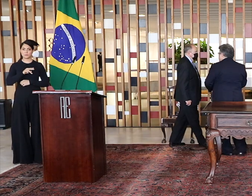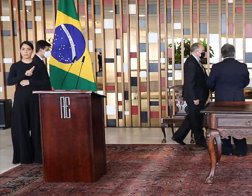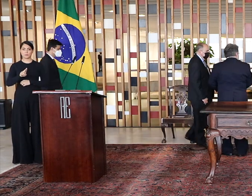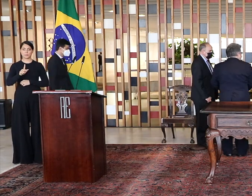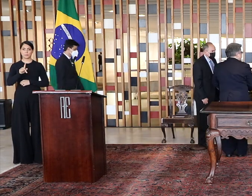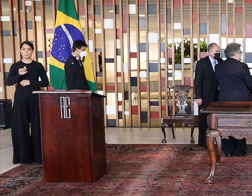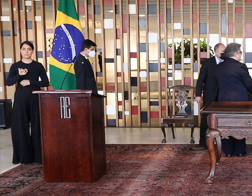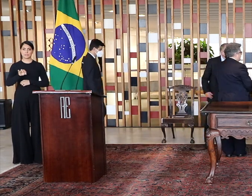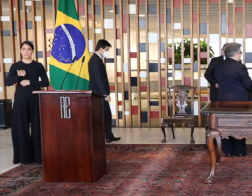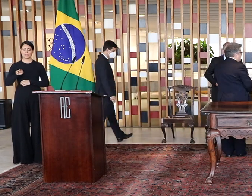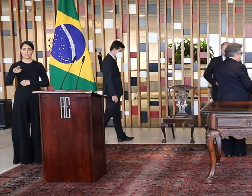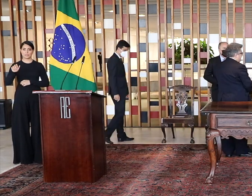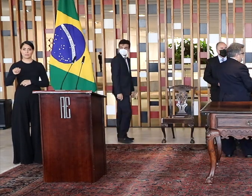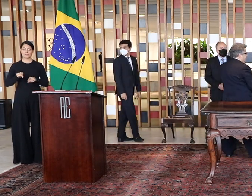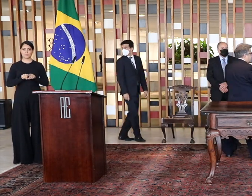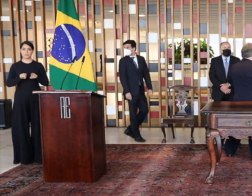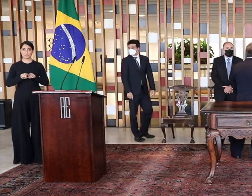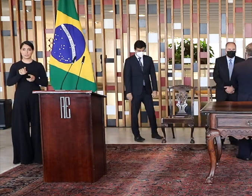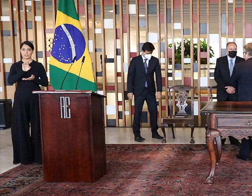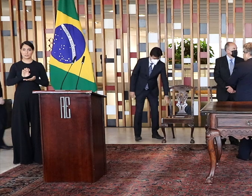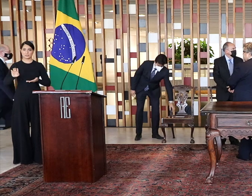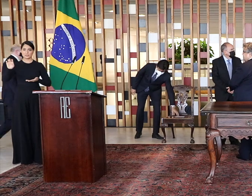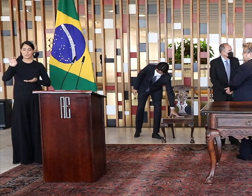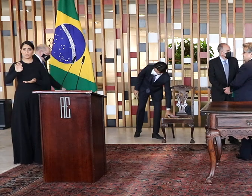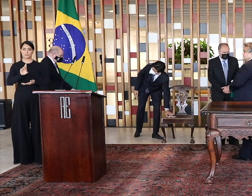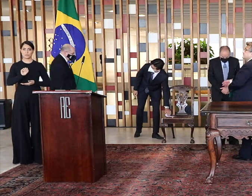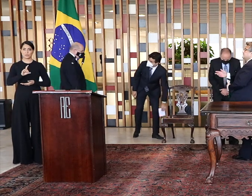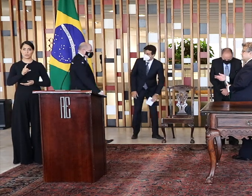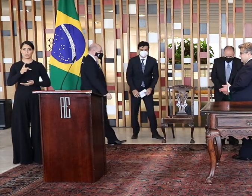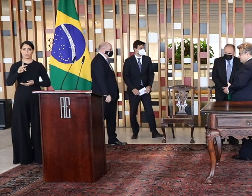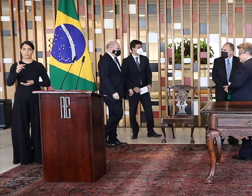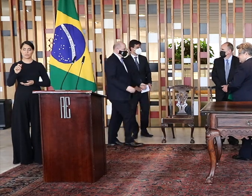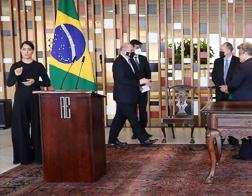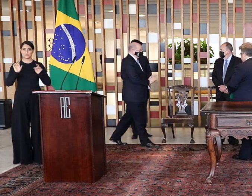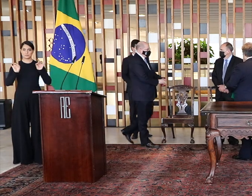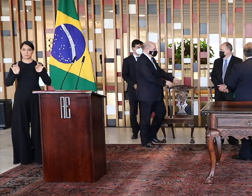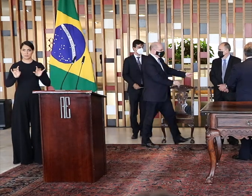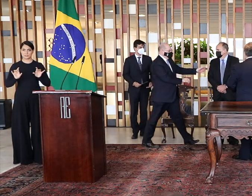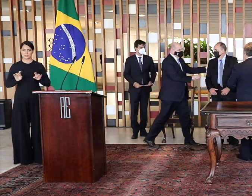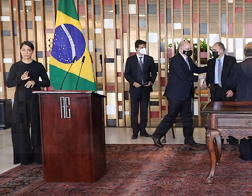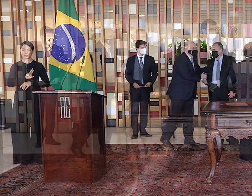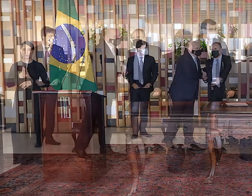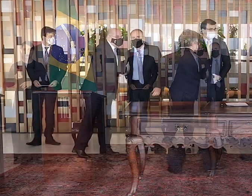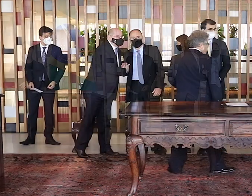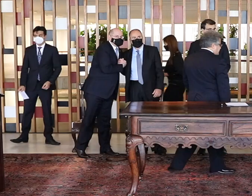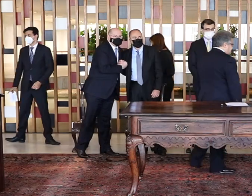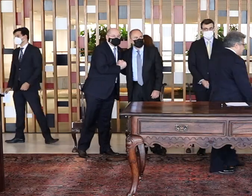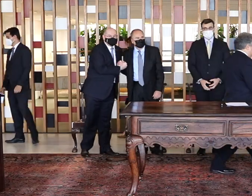do Presidente do Centro Brasileiro dos Exportadores de Rochas Ornamentais, Centro Rochas, Sr. Frederico Robinson.